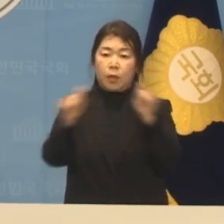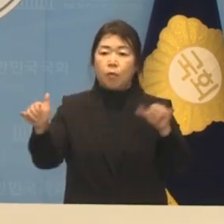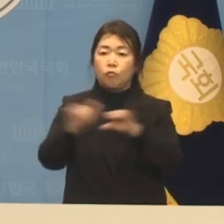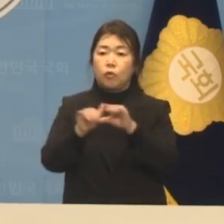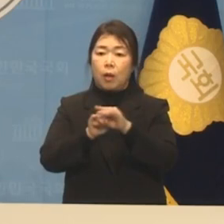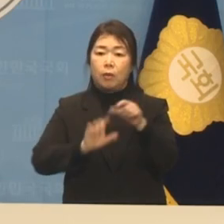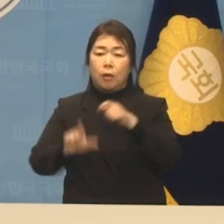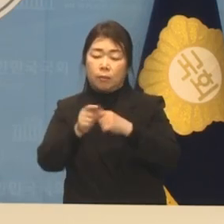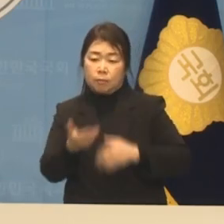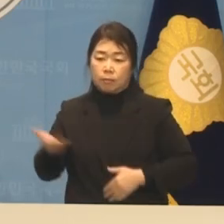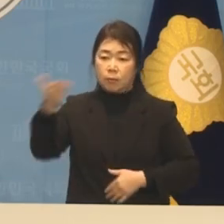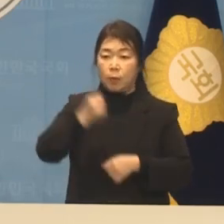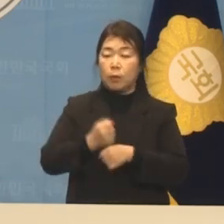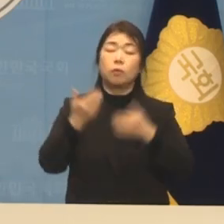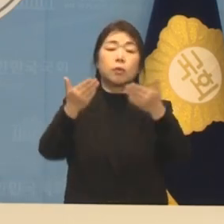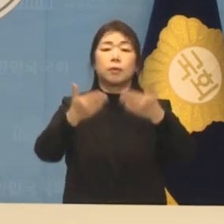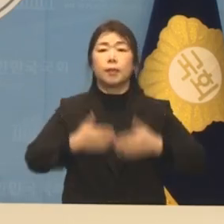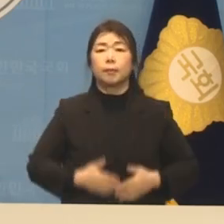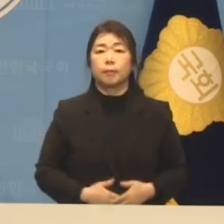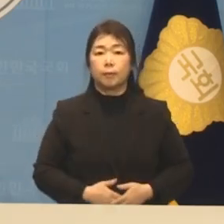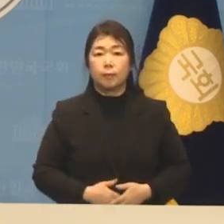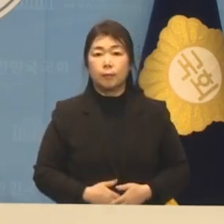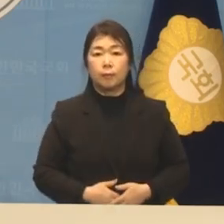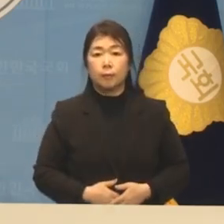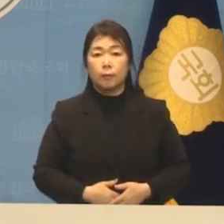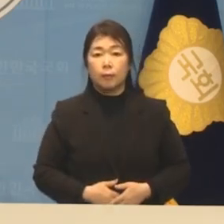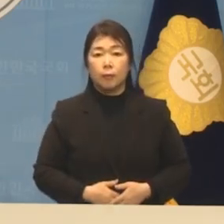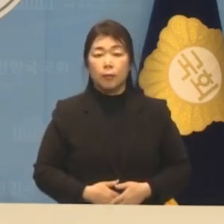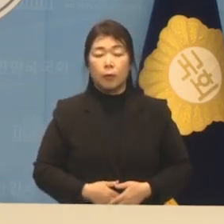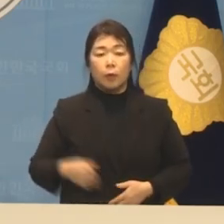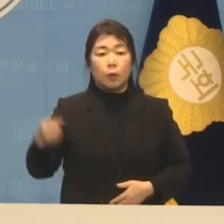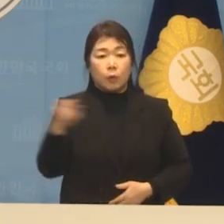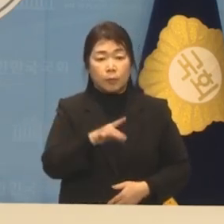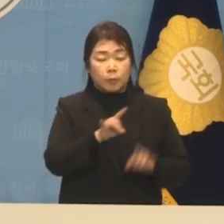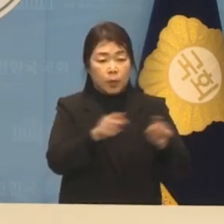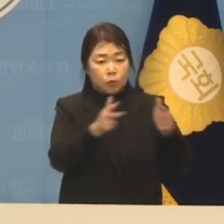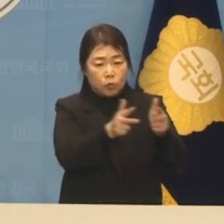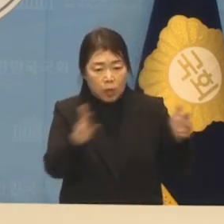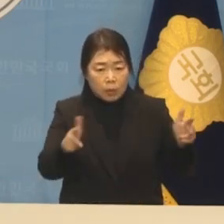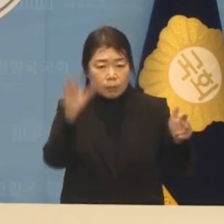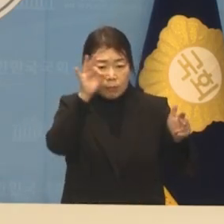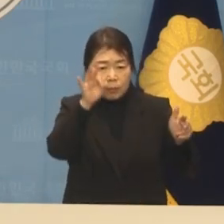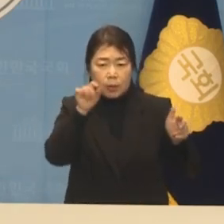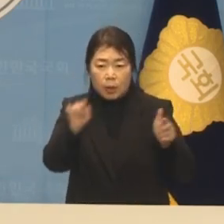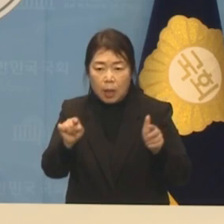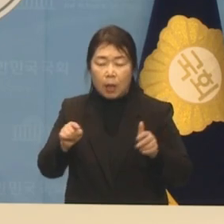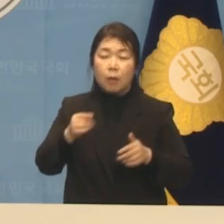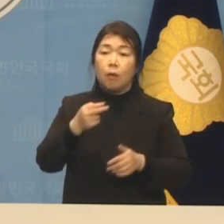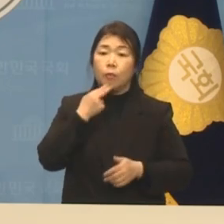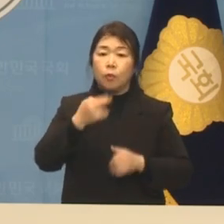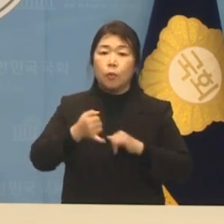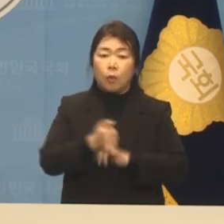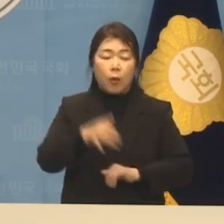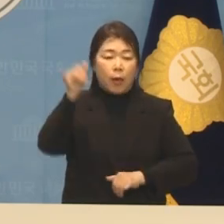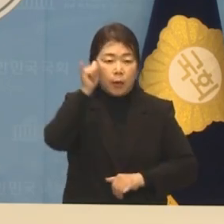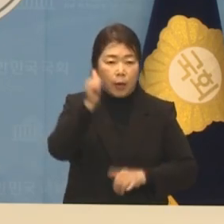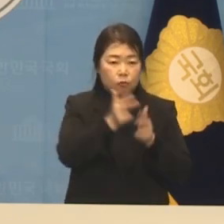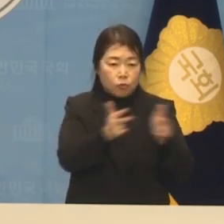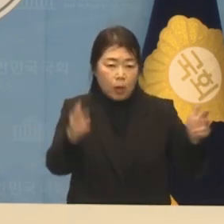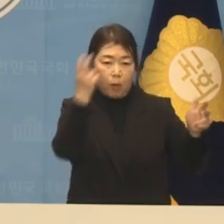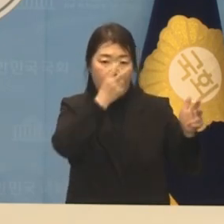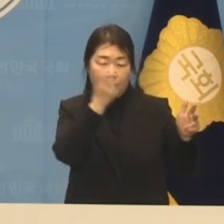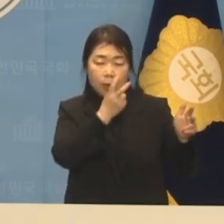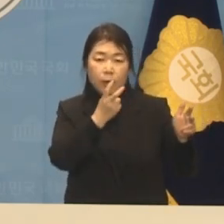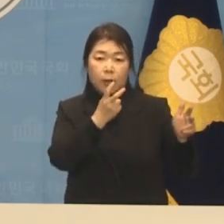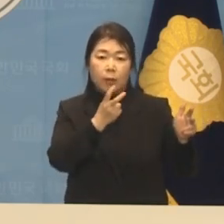획기적으로 높이겠습니다. 또한 일일이 주차장을 찾아 돌아다니지 않게 AI 주차관리